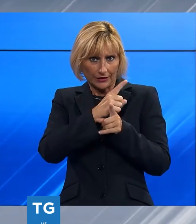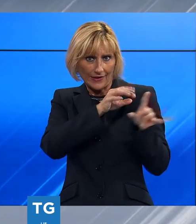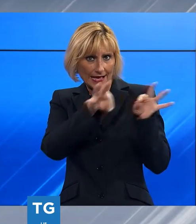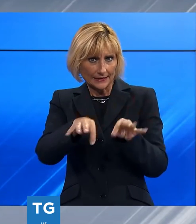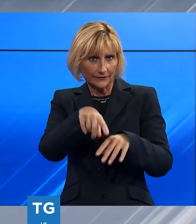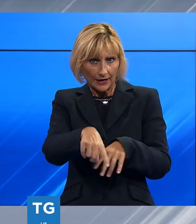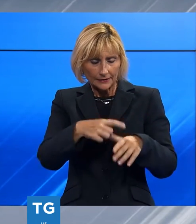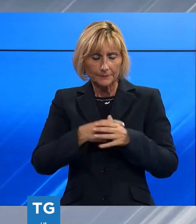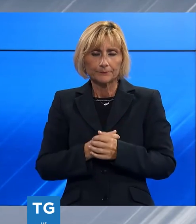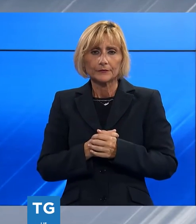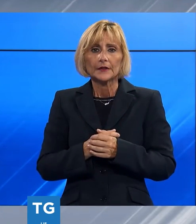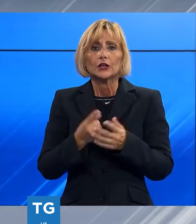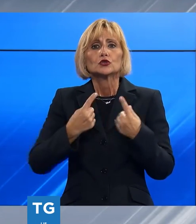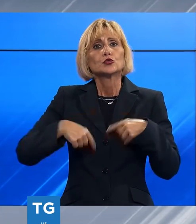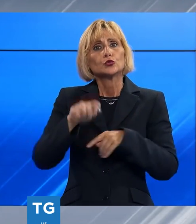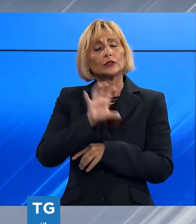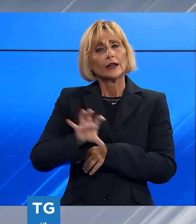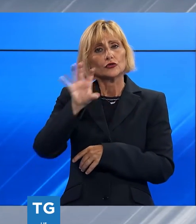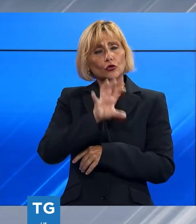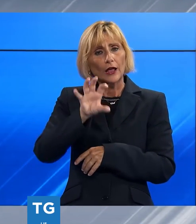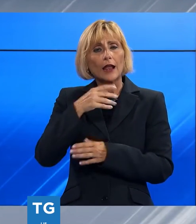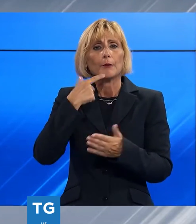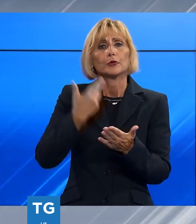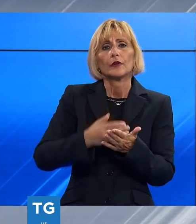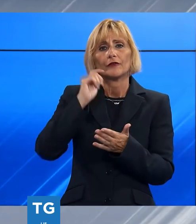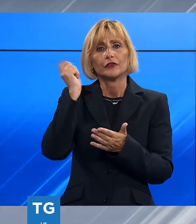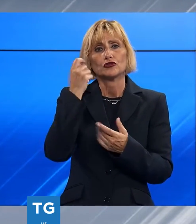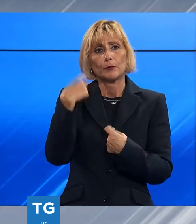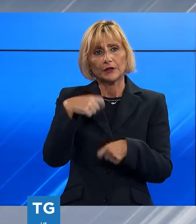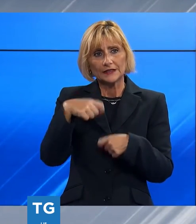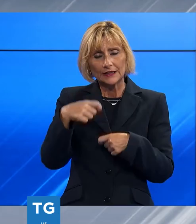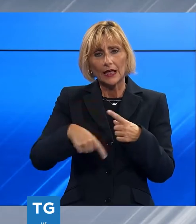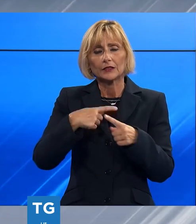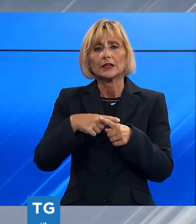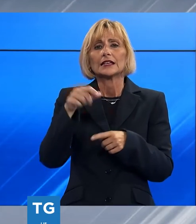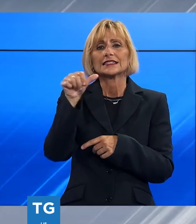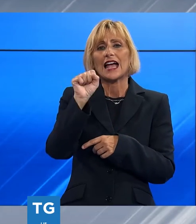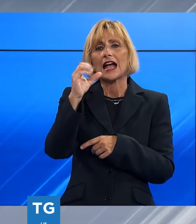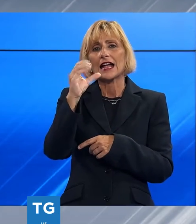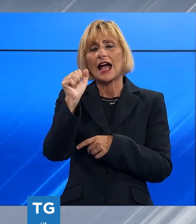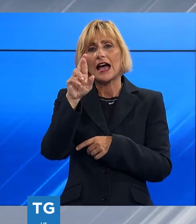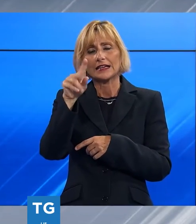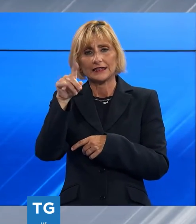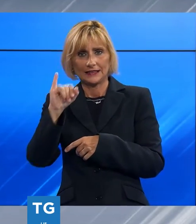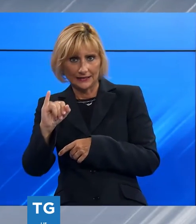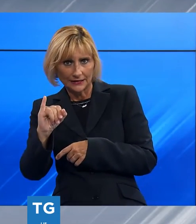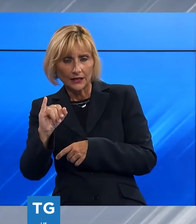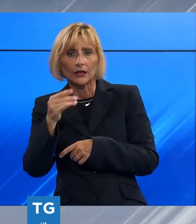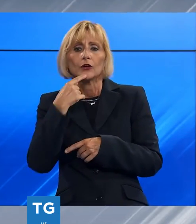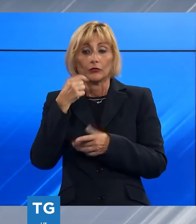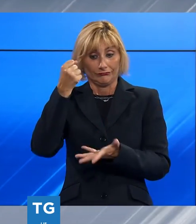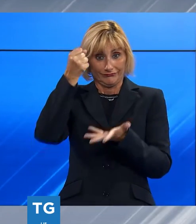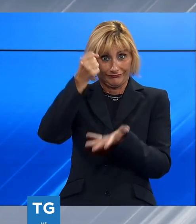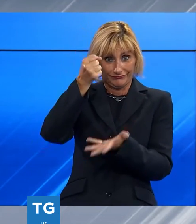cifra che la Giunta regionale, su proposta della Vicepresidente e Assessora Stefania Saccardi, ha deciso di convogliare tutta,